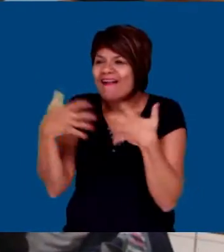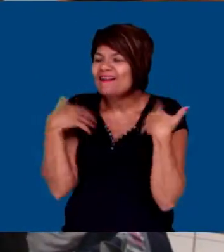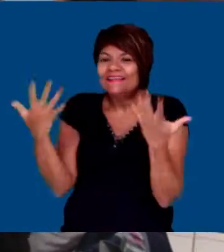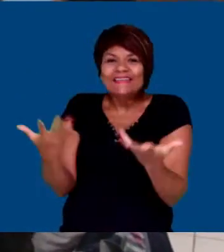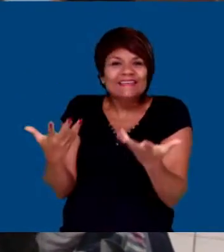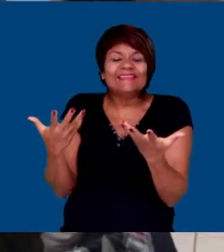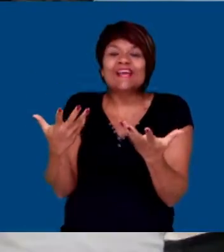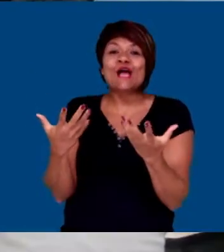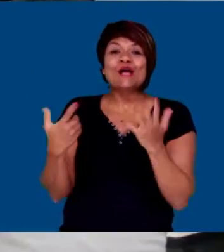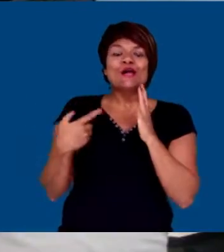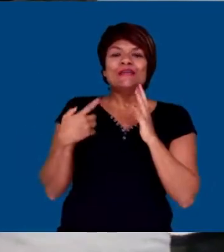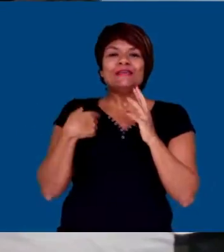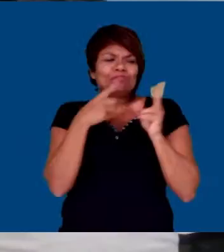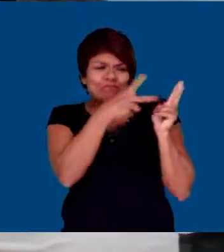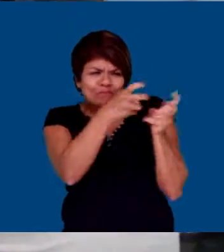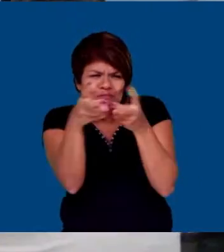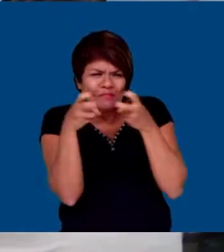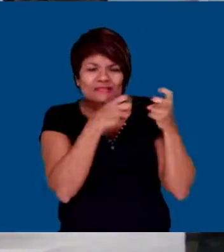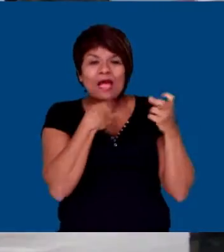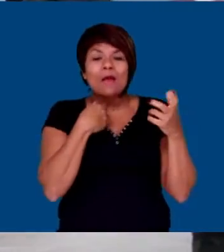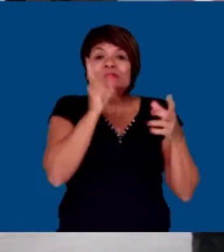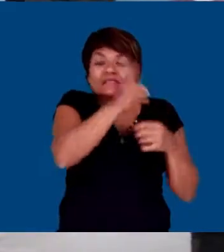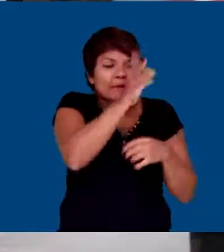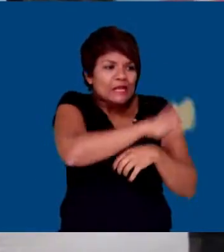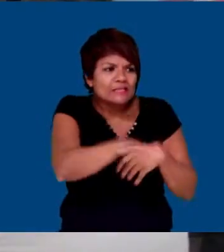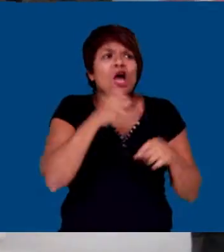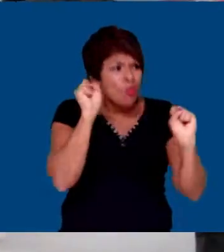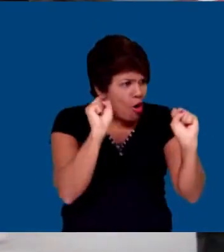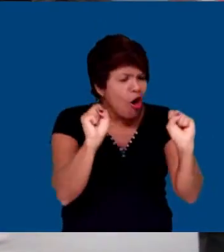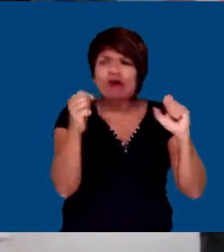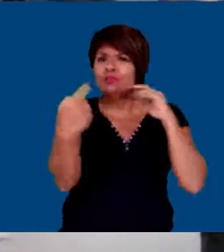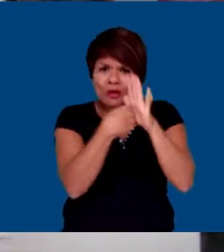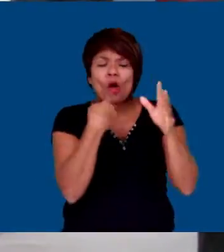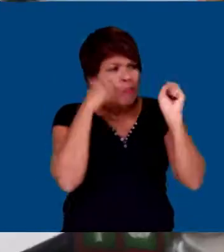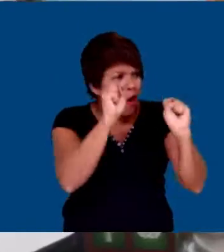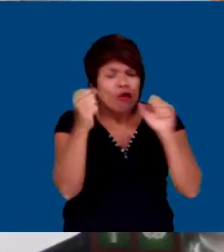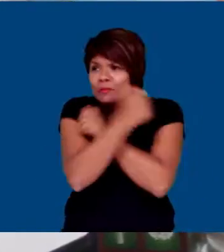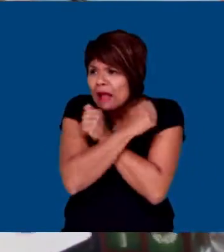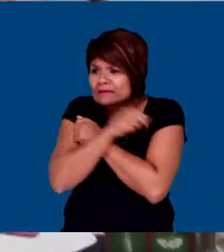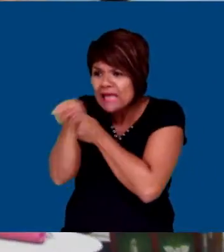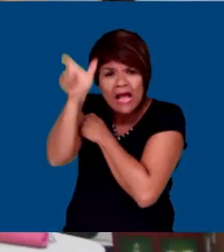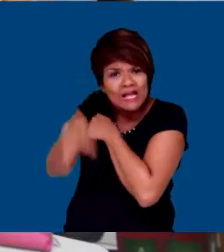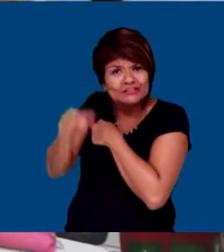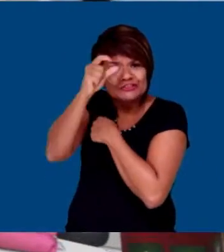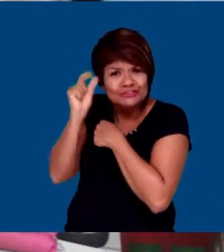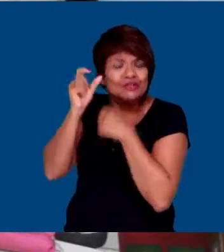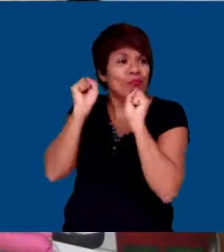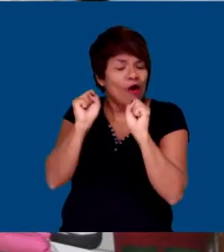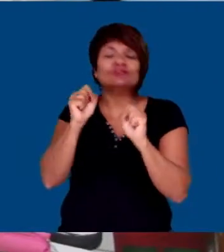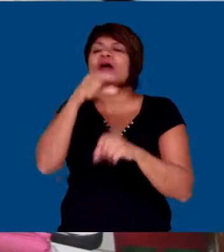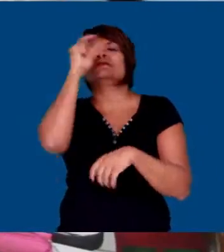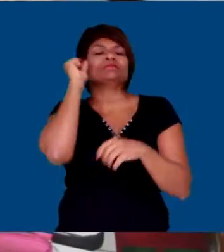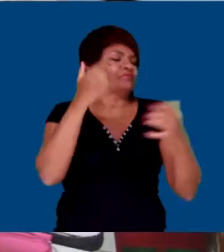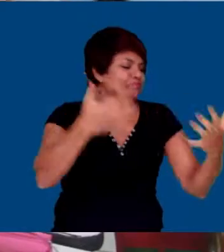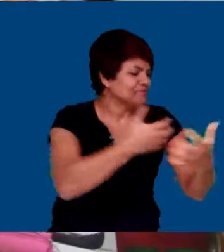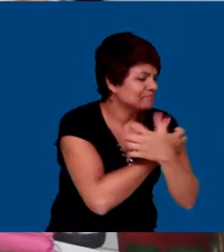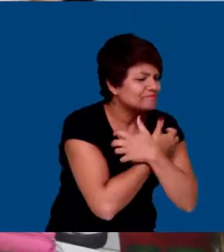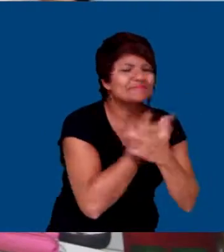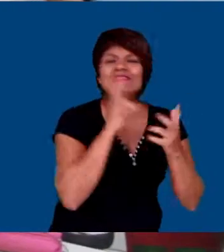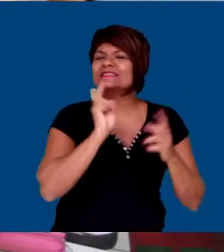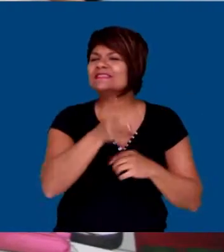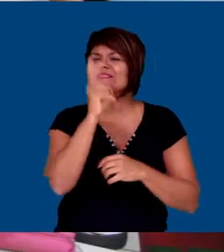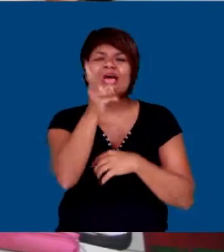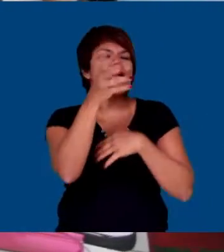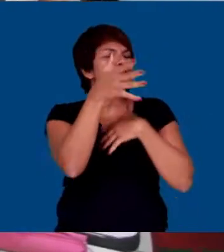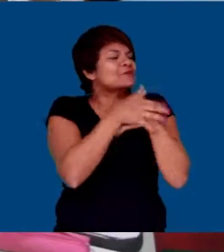todo mundo já sinaliza e o tempo inteiro eles perguntam, né, se eles podem abraçar o doutor Dino, eles querem abraçar. E o